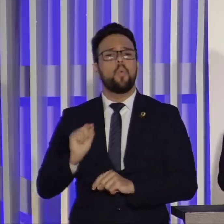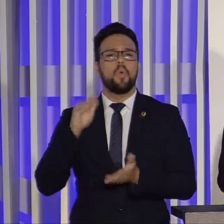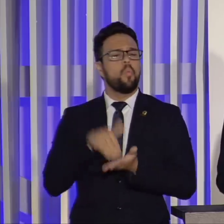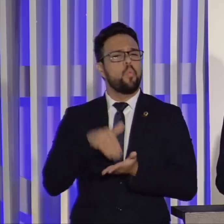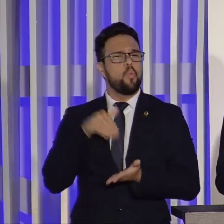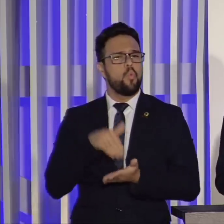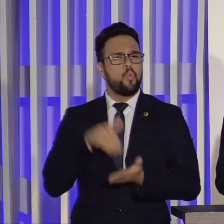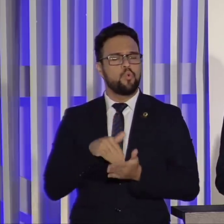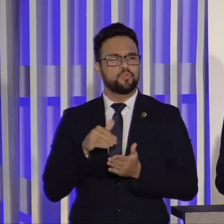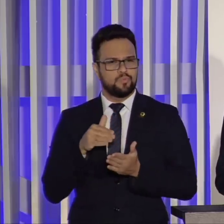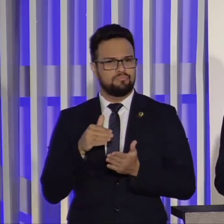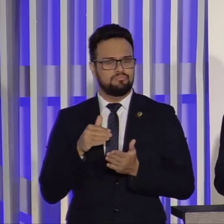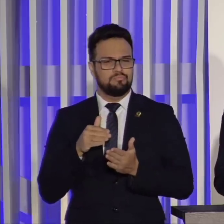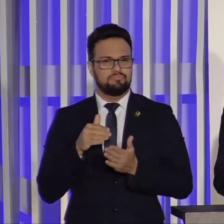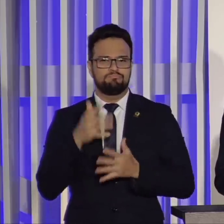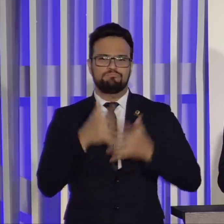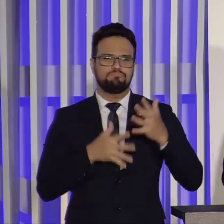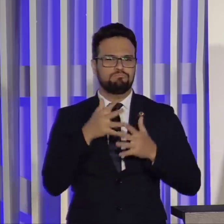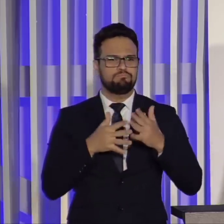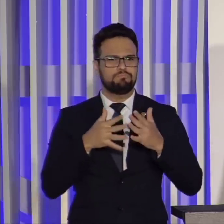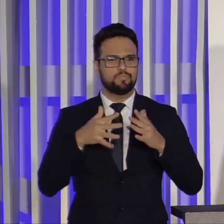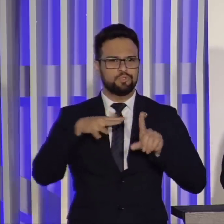obstáculo para o socialismo.